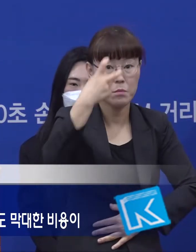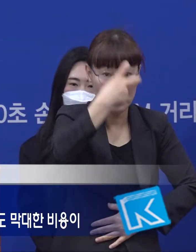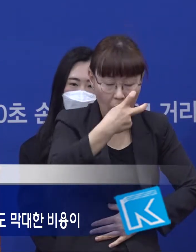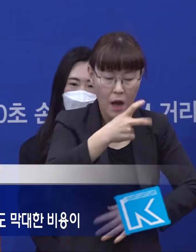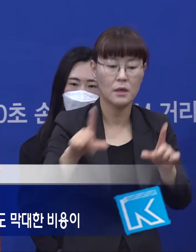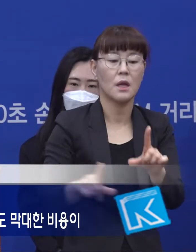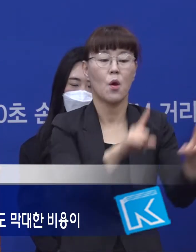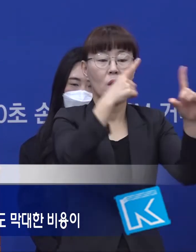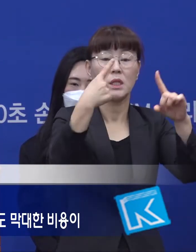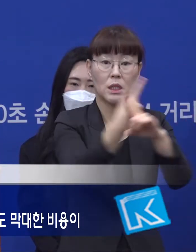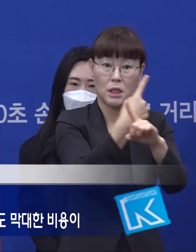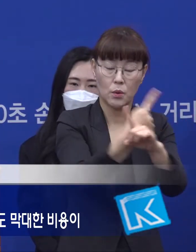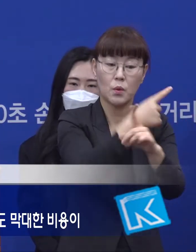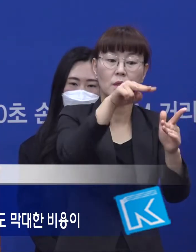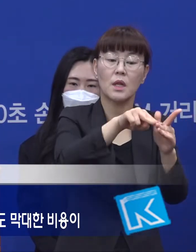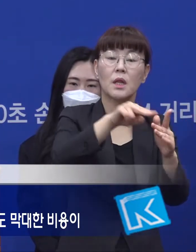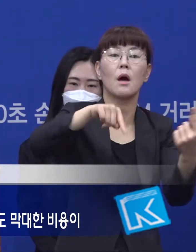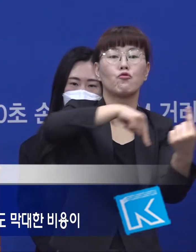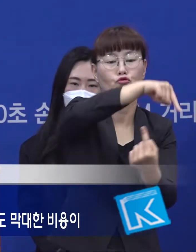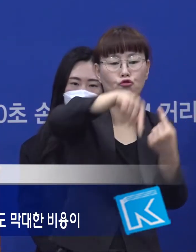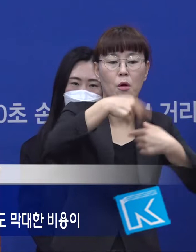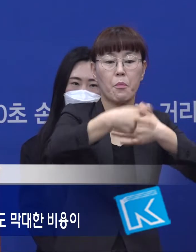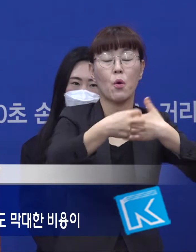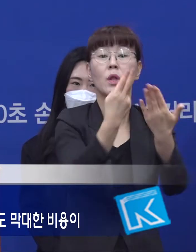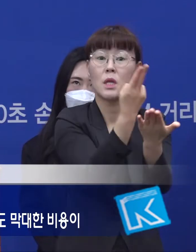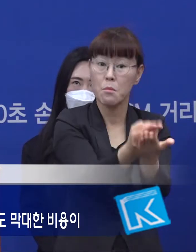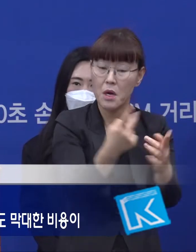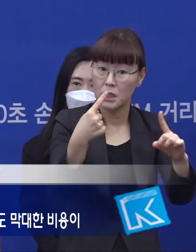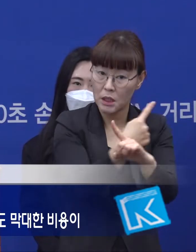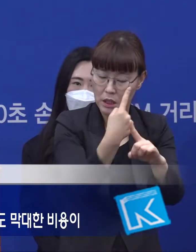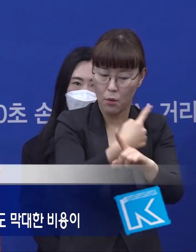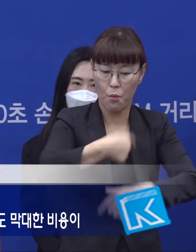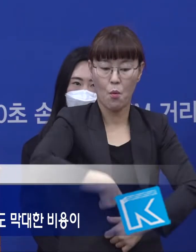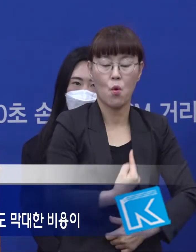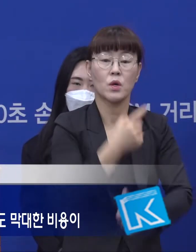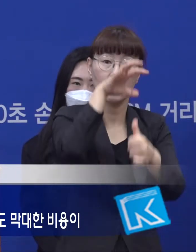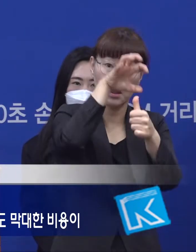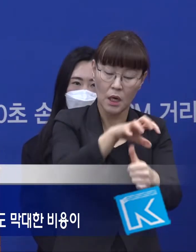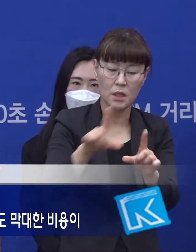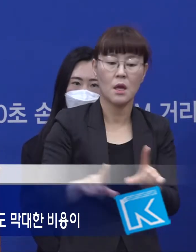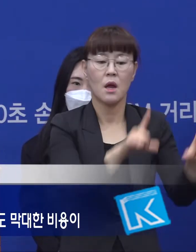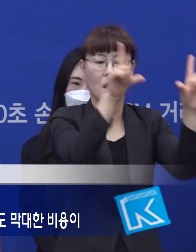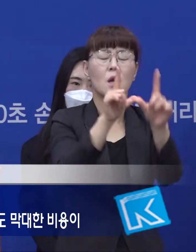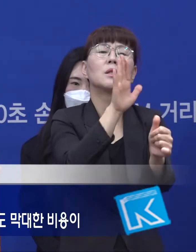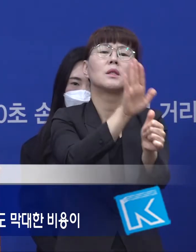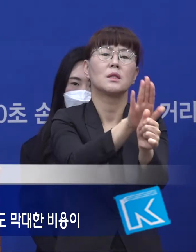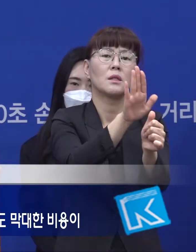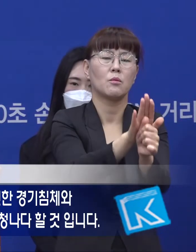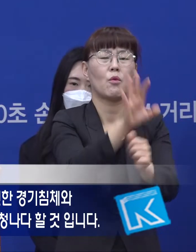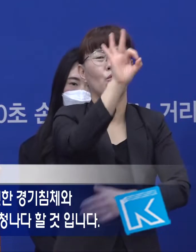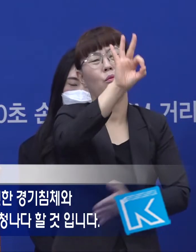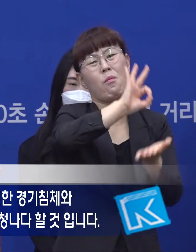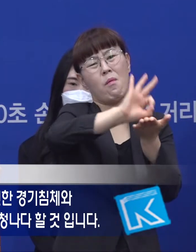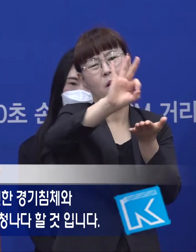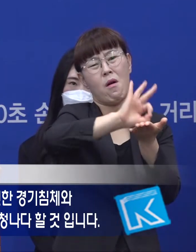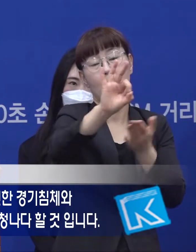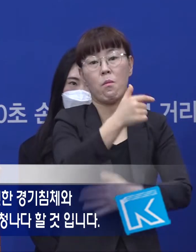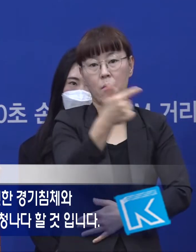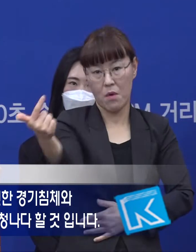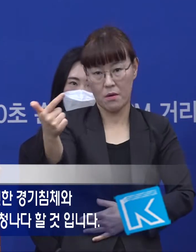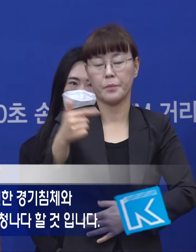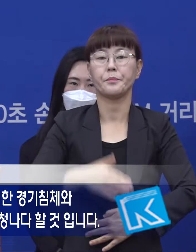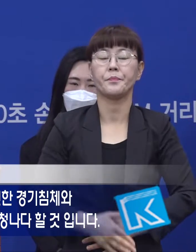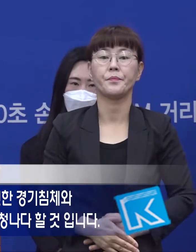생활치료시설 운영, 병원 입원치료, 자가격리자 생활지원 등에도 막대한 비용이 발생하였습니다.